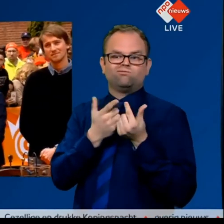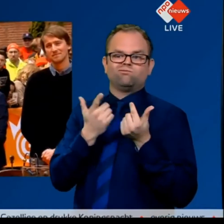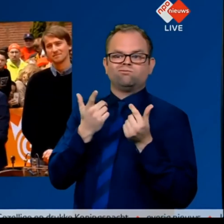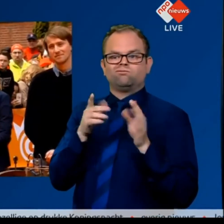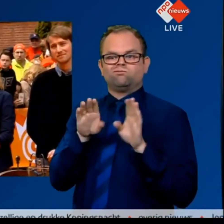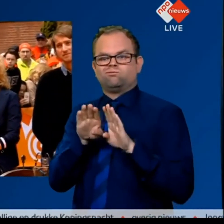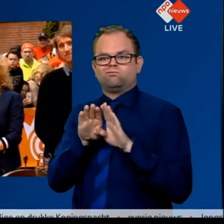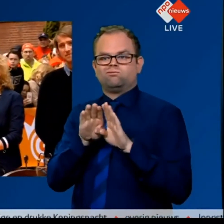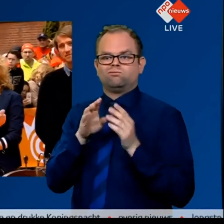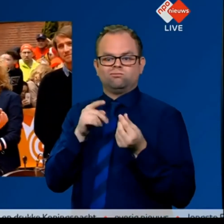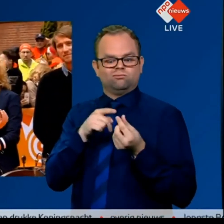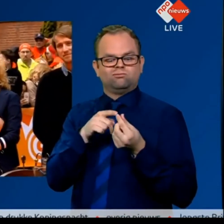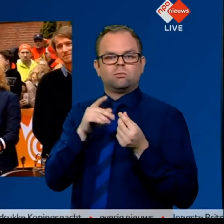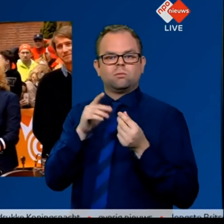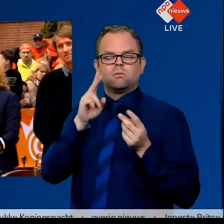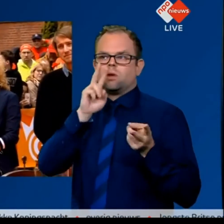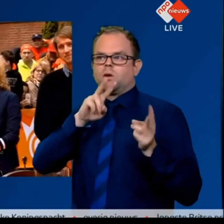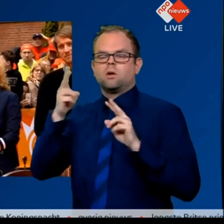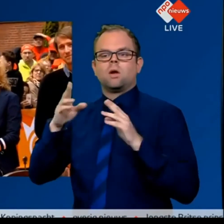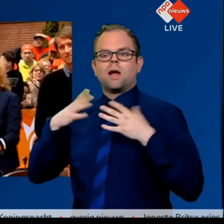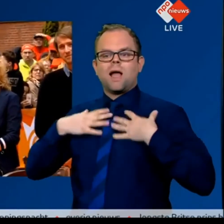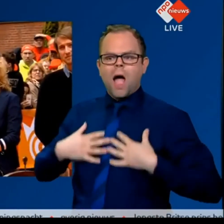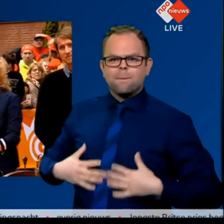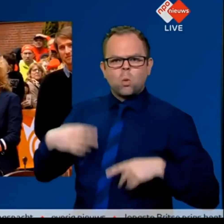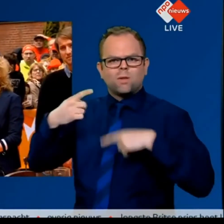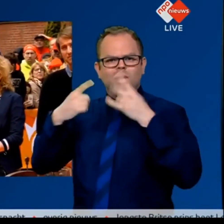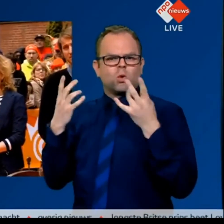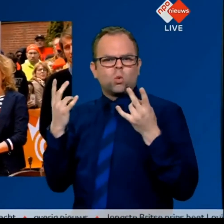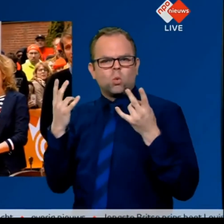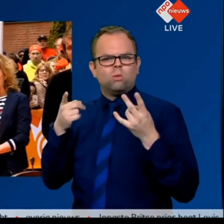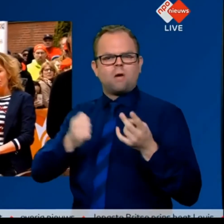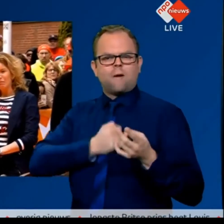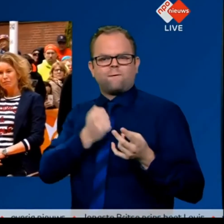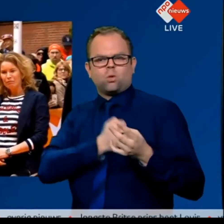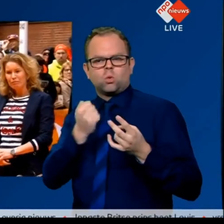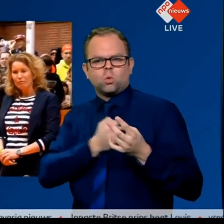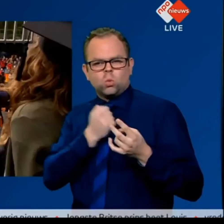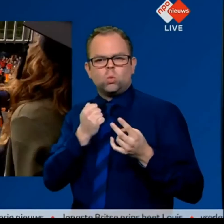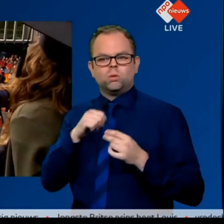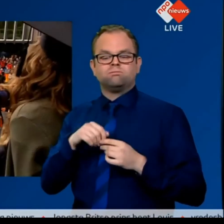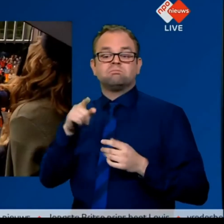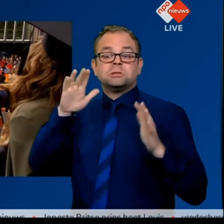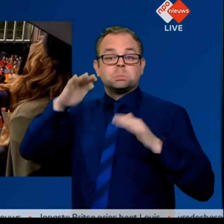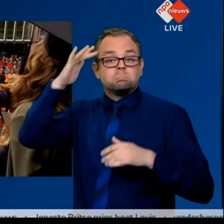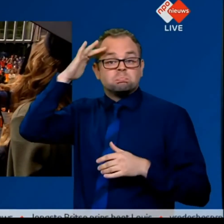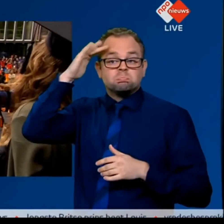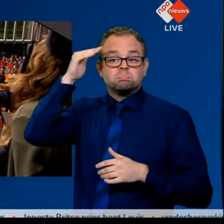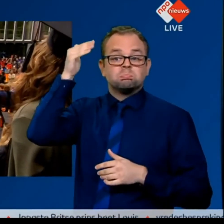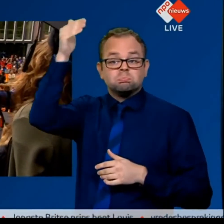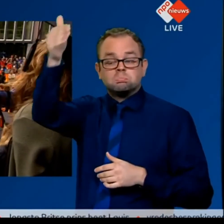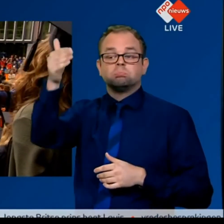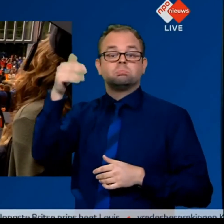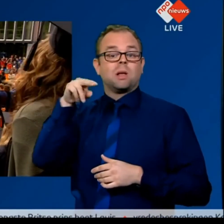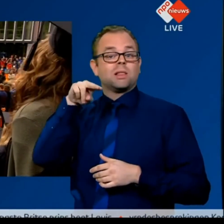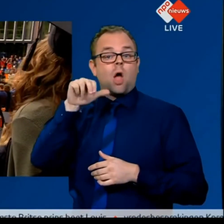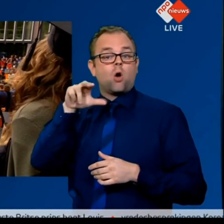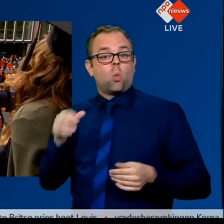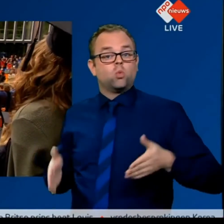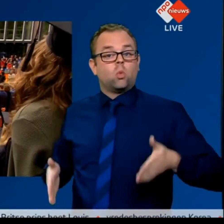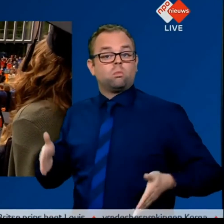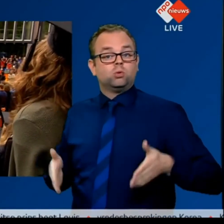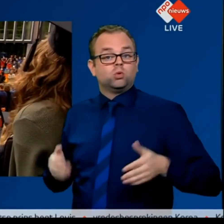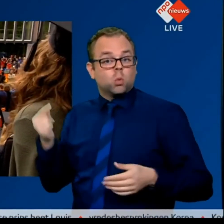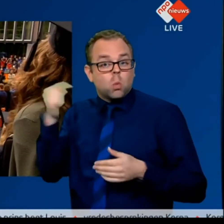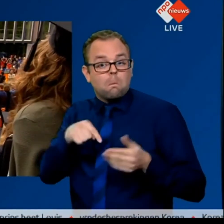dat we in de toekomst nanorobotjes gaan maken. Die gaan dan in uw bloedvat. Die gaan op zoek naar een defecte